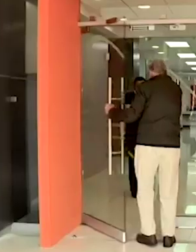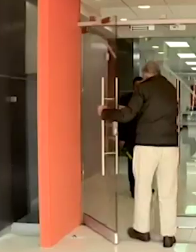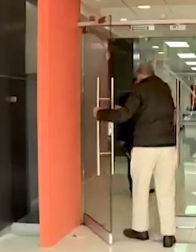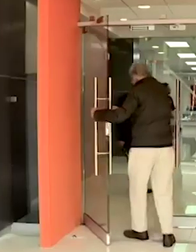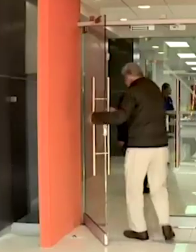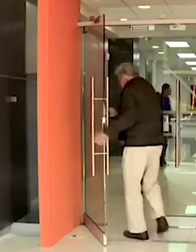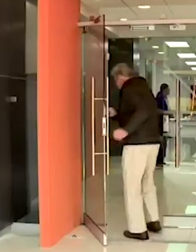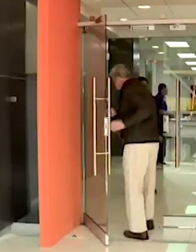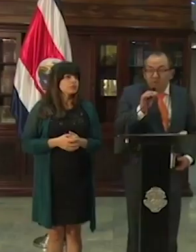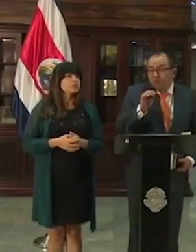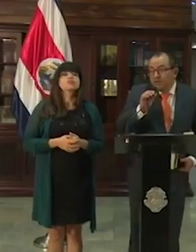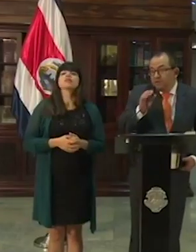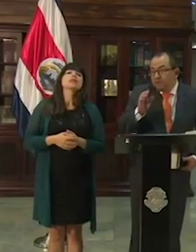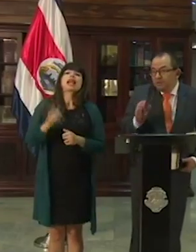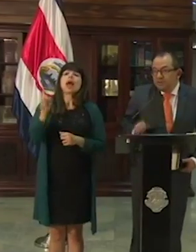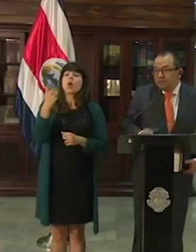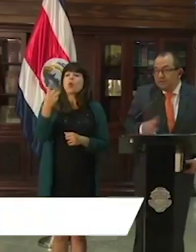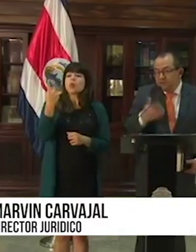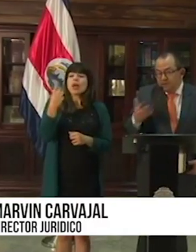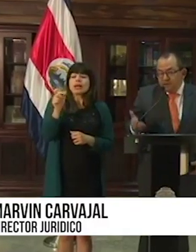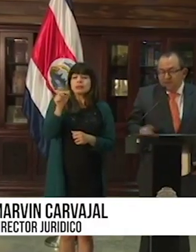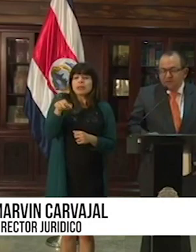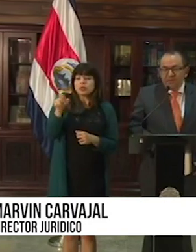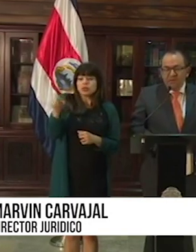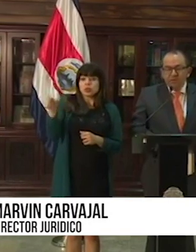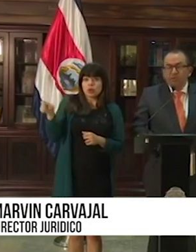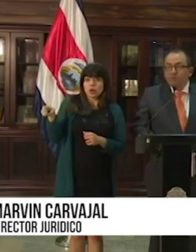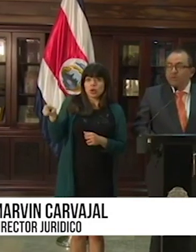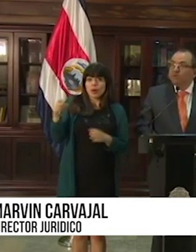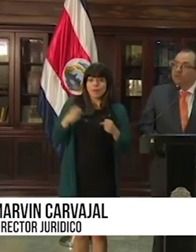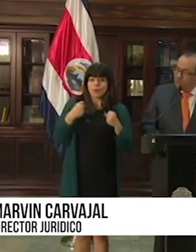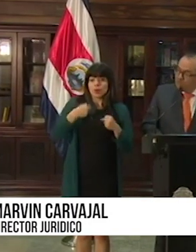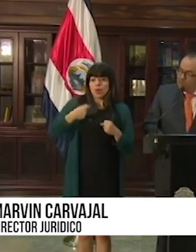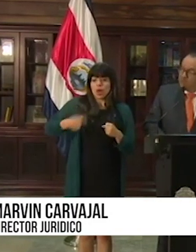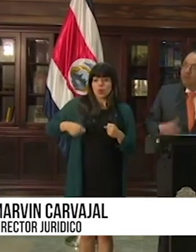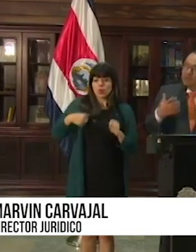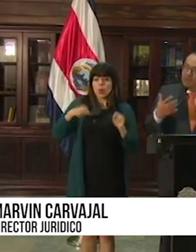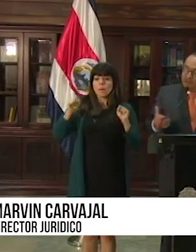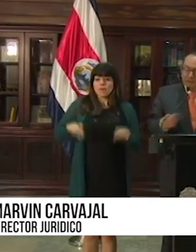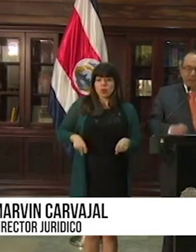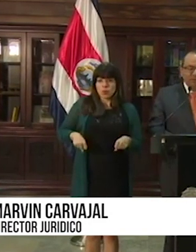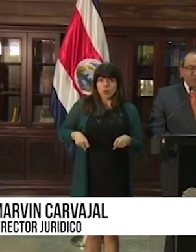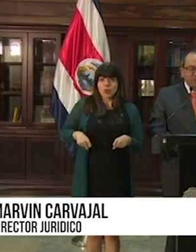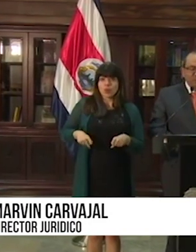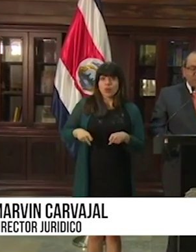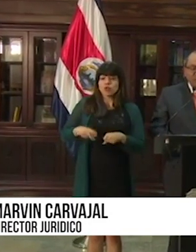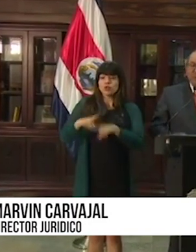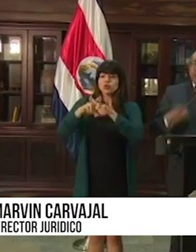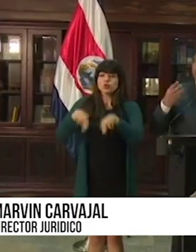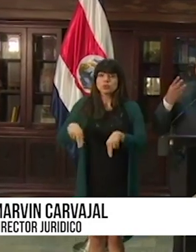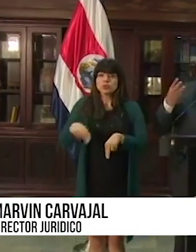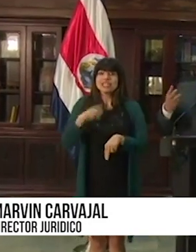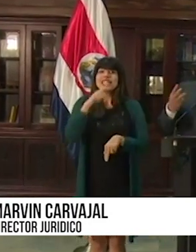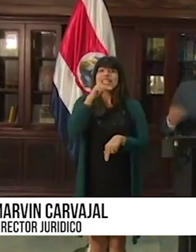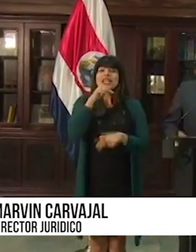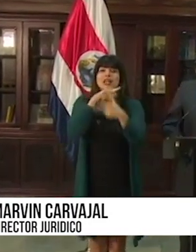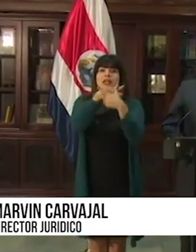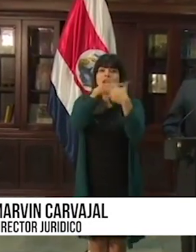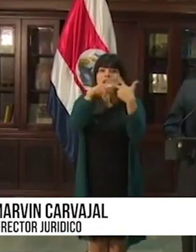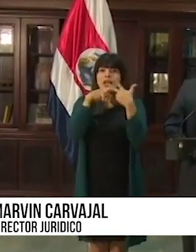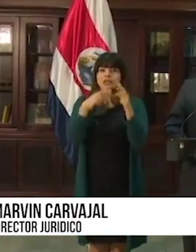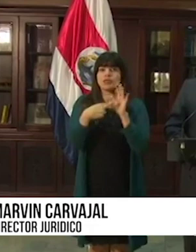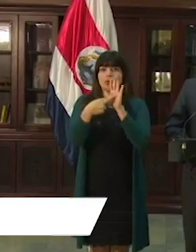del Poder Ejecutivo. Las únicas personas que el Poder Ejecutivo está capacitado para suspender son sus tres